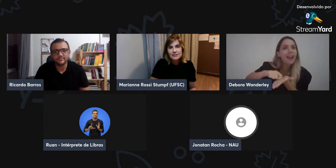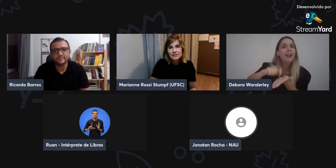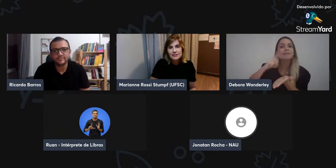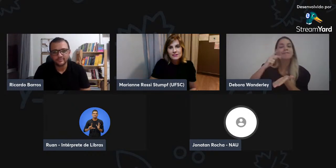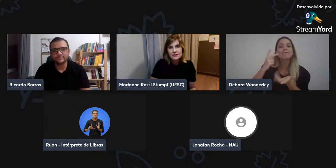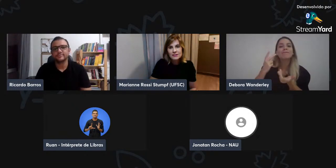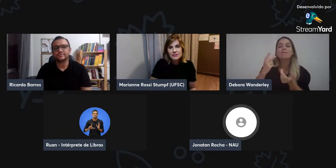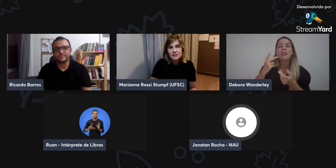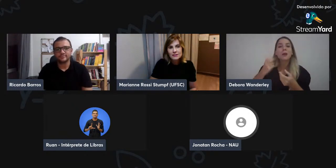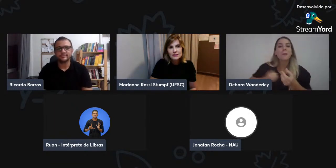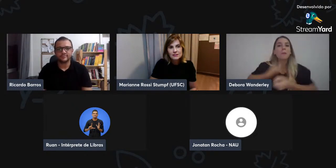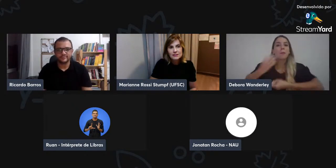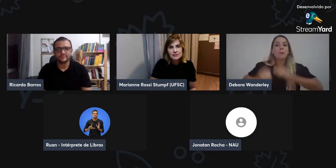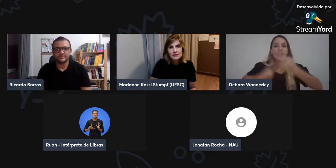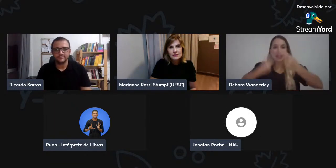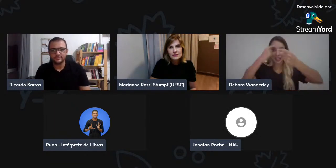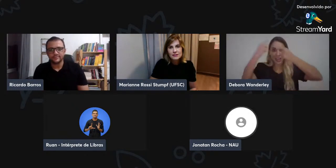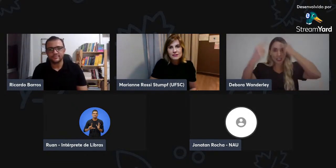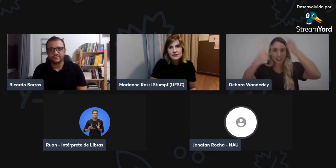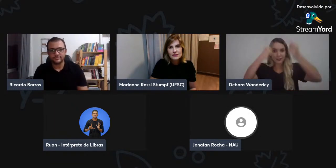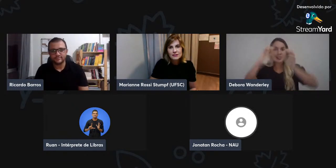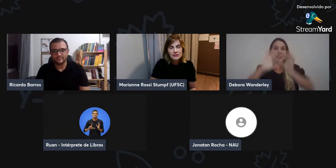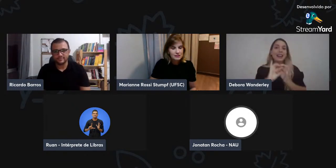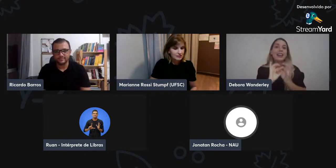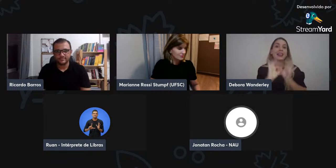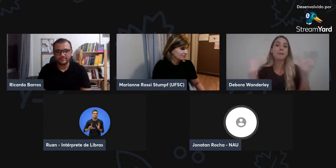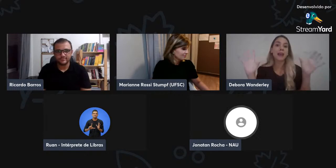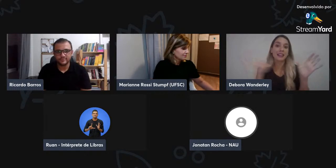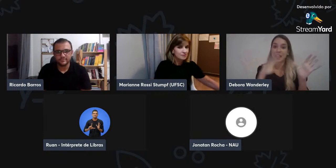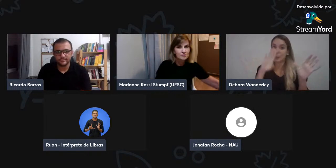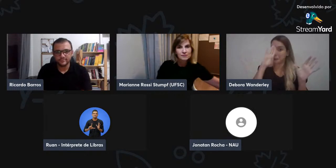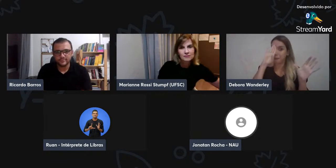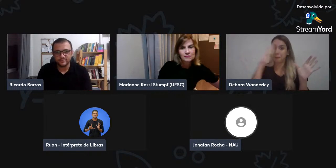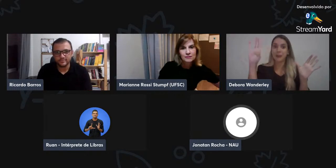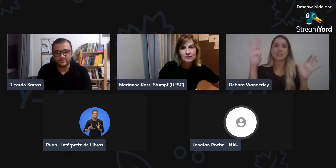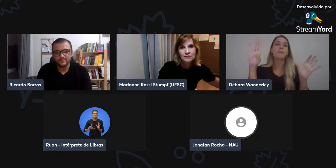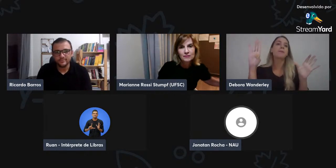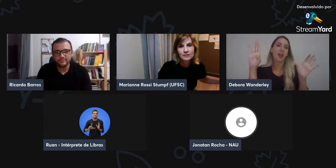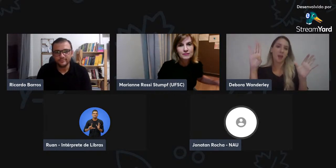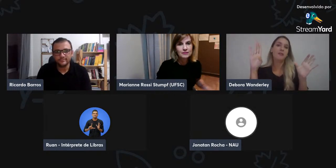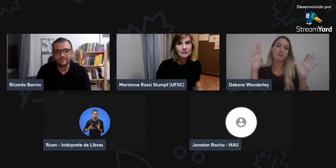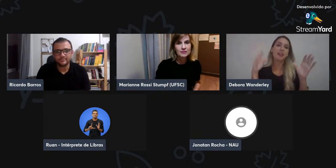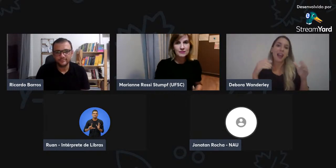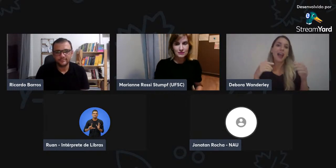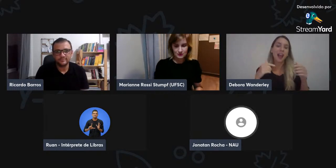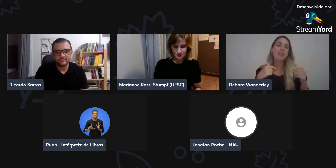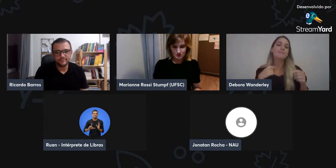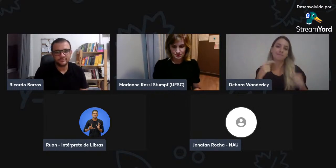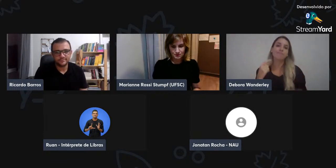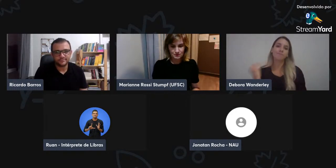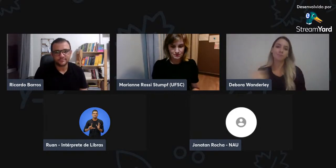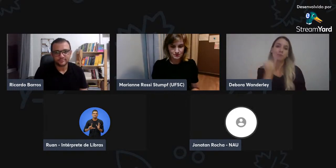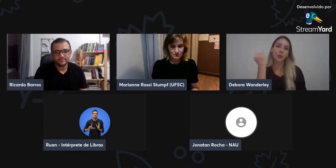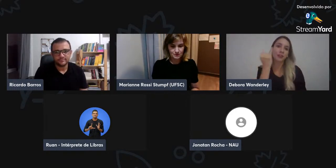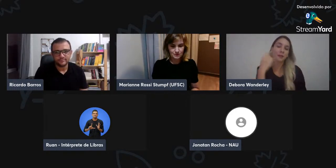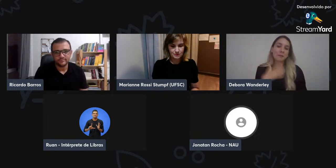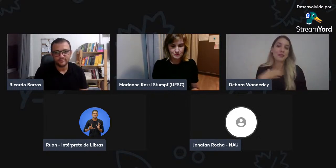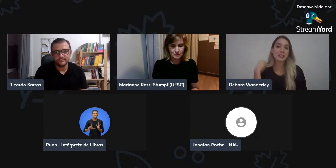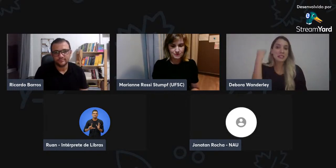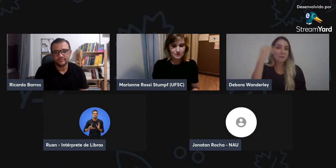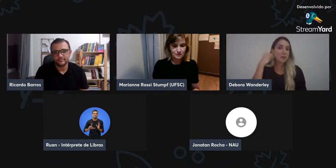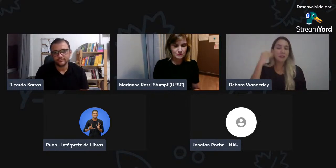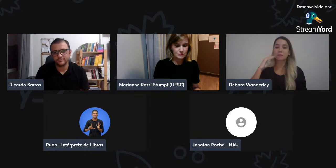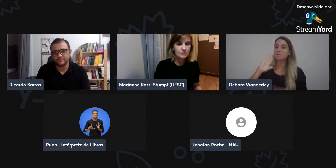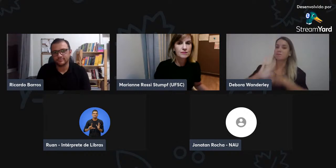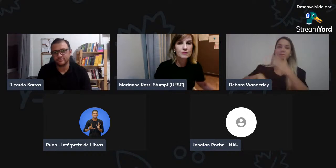pensamento, né? Que é visual. Como que é possível se expressar e registrar esse pensamento, né? Então, isso é o principal,